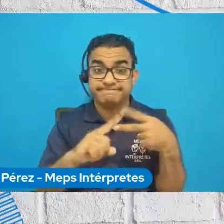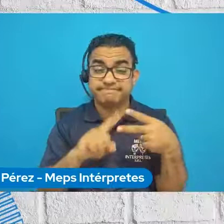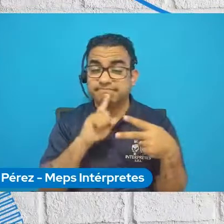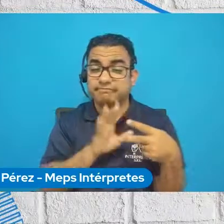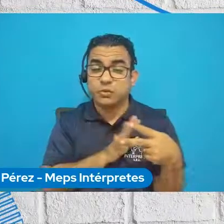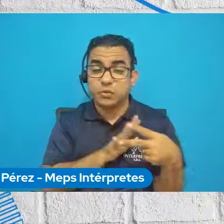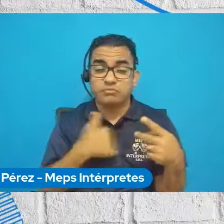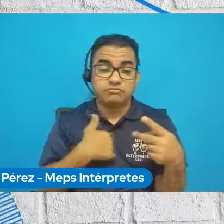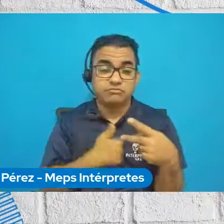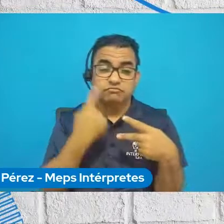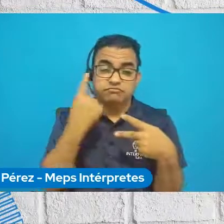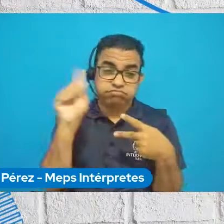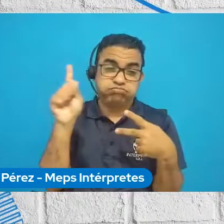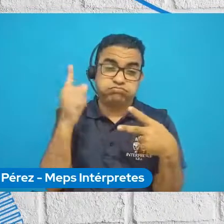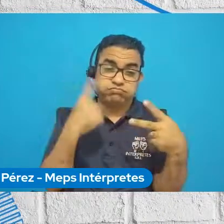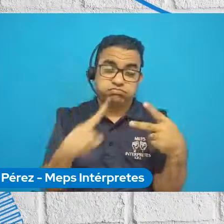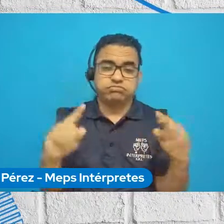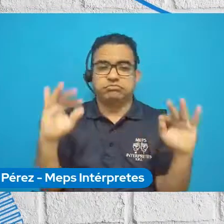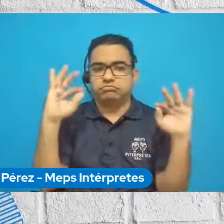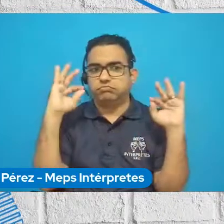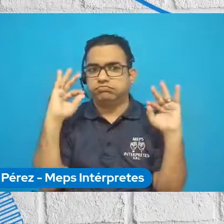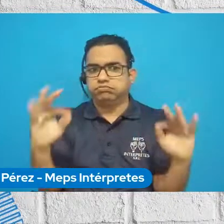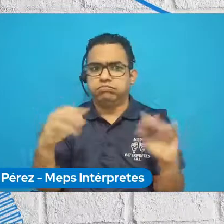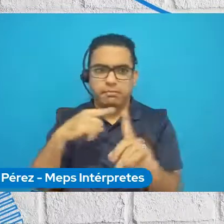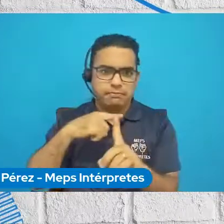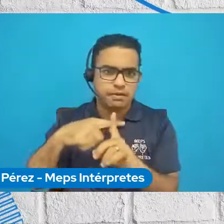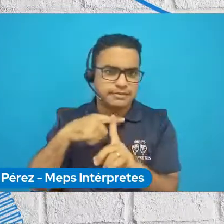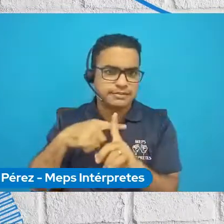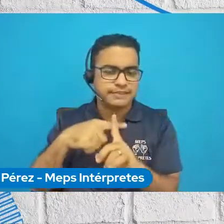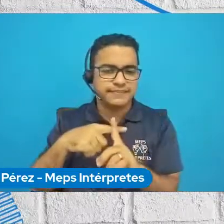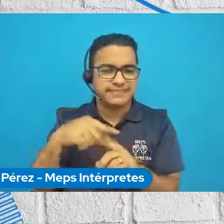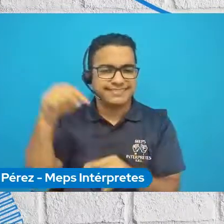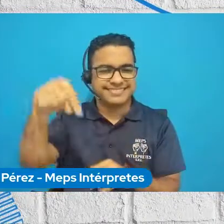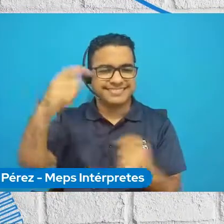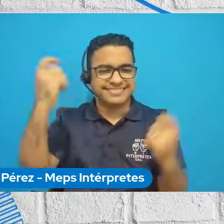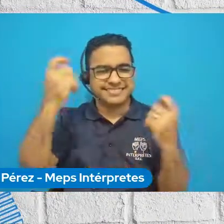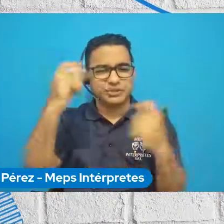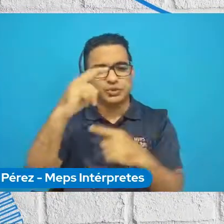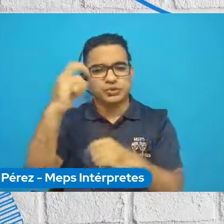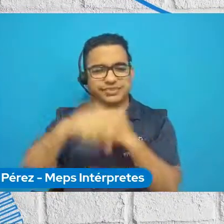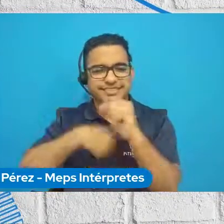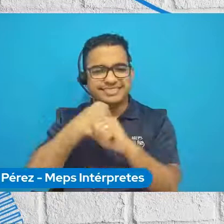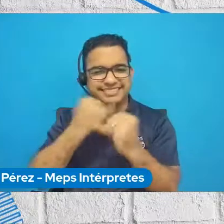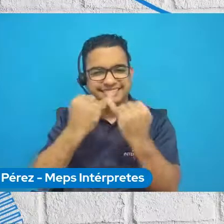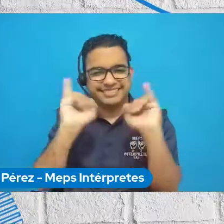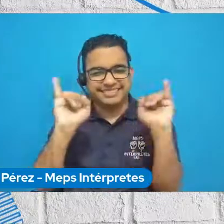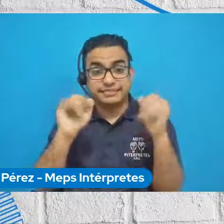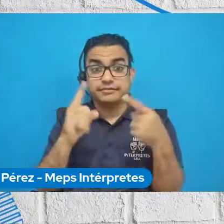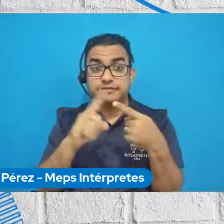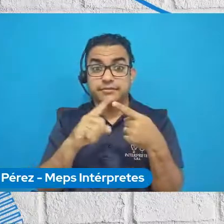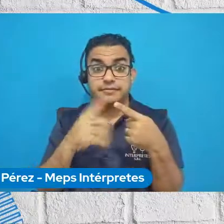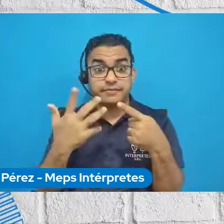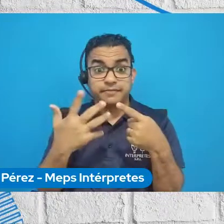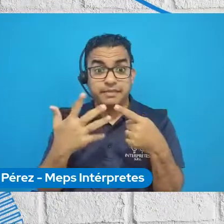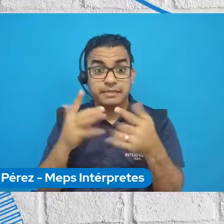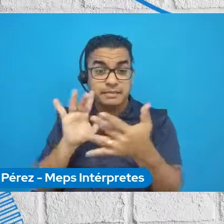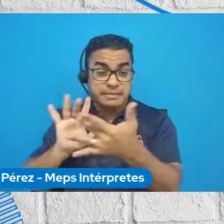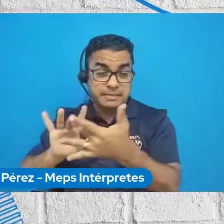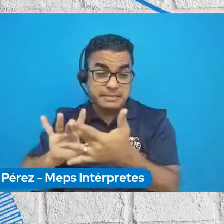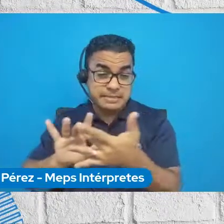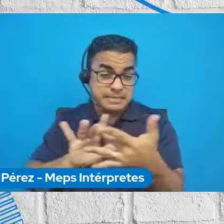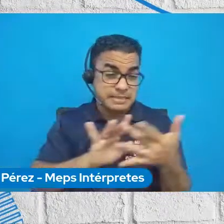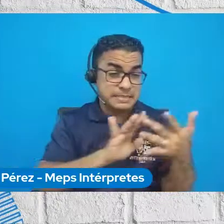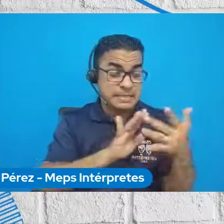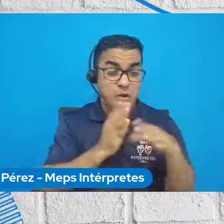tuvimos dentro del programa de voluntarios del proyecto especial bicentenario fue primero llegar a la gran cantidad de beneficiarios que fueron cerca de 250